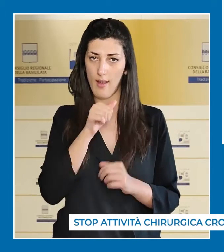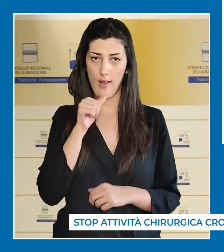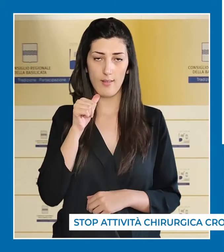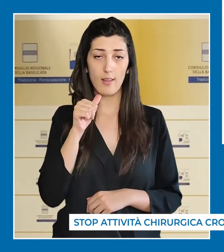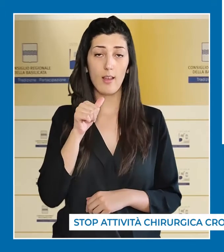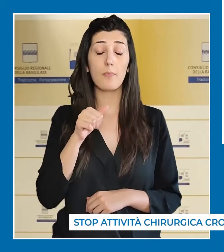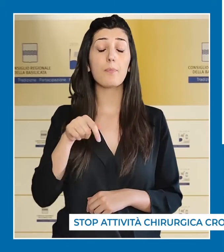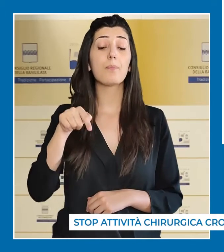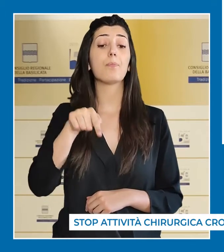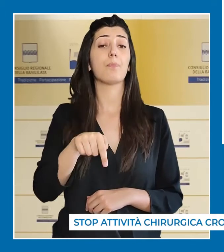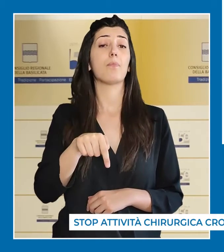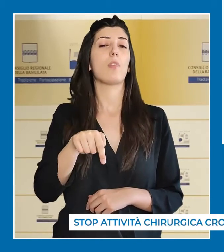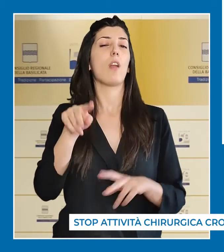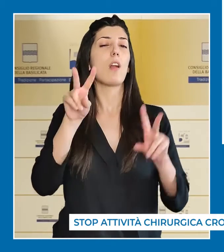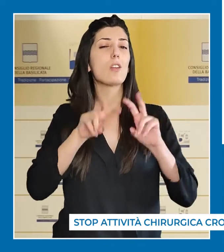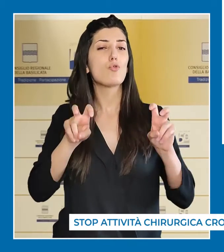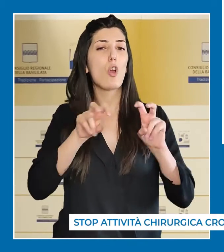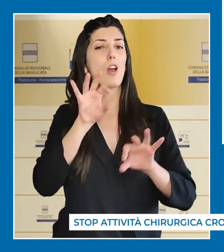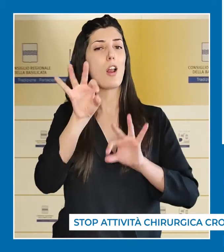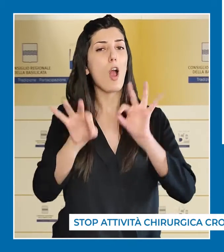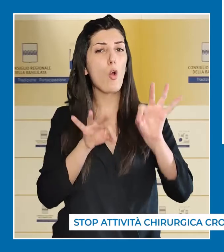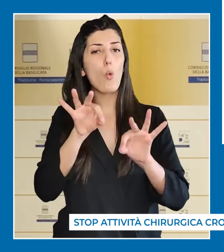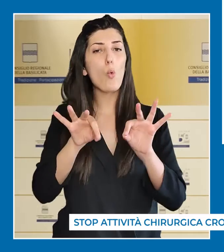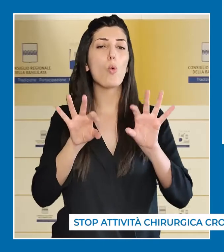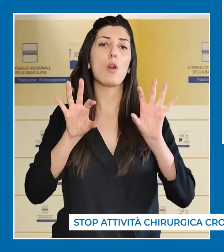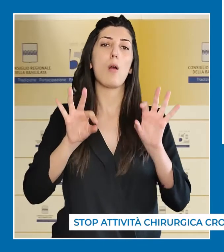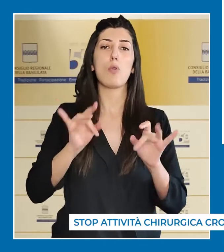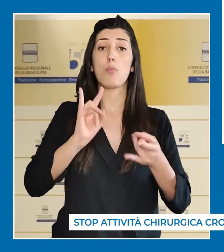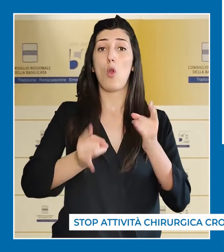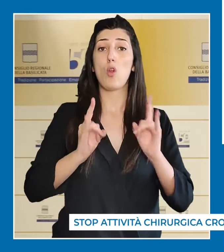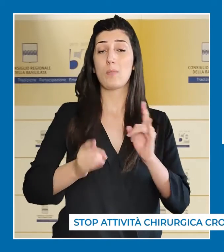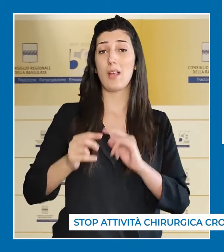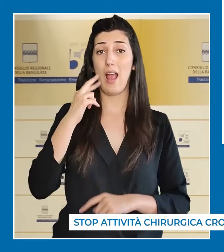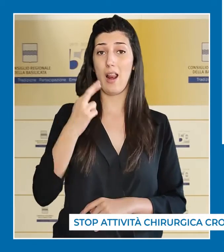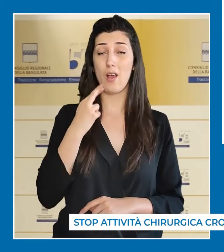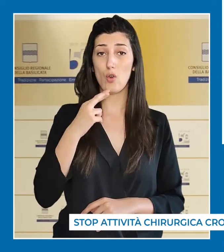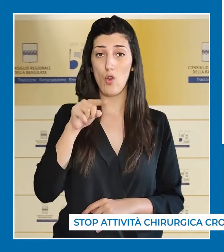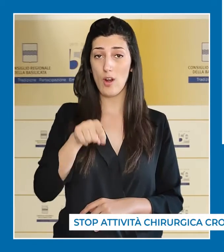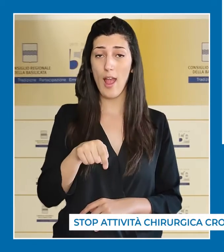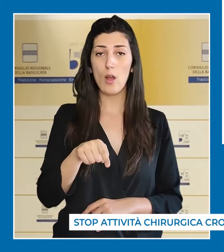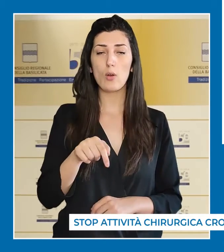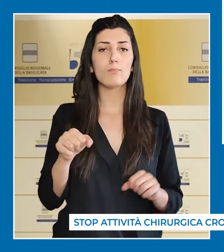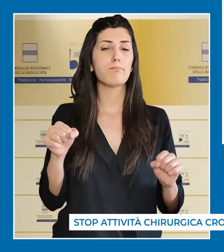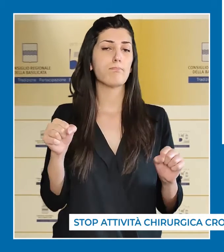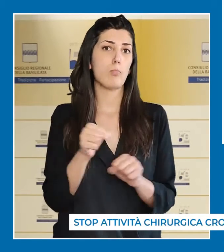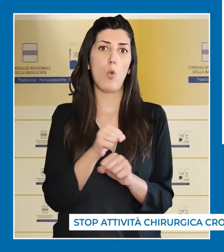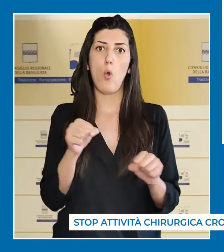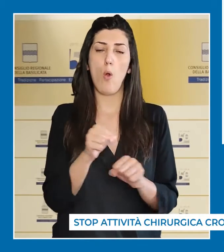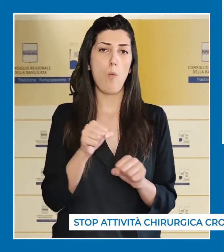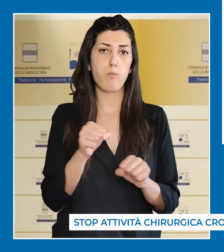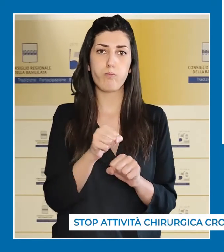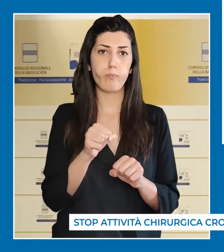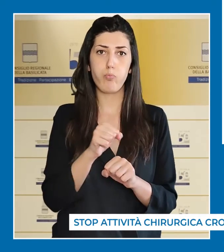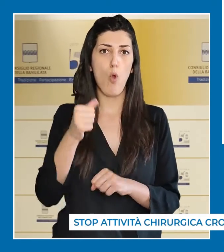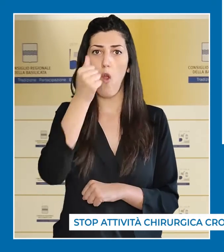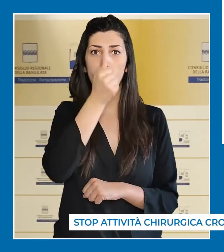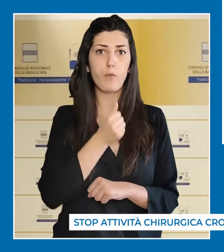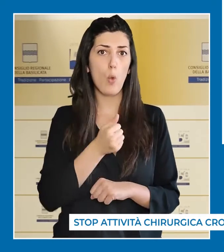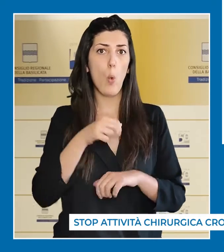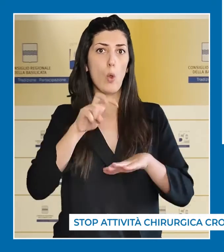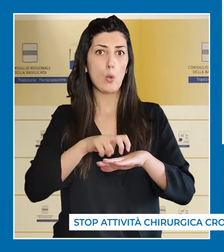misure immediate. Un polo di ricerca e cura come il CROB non può